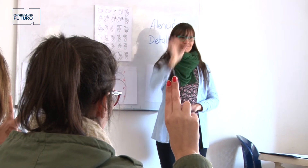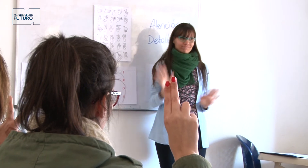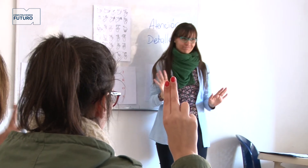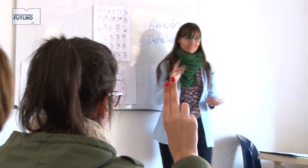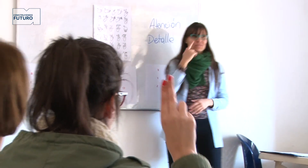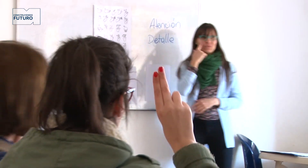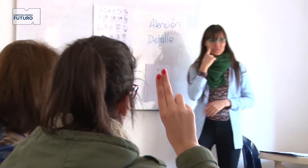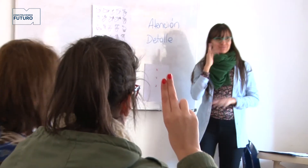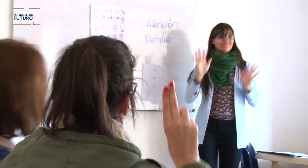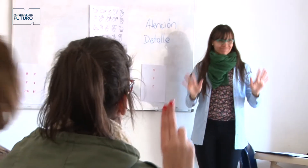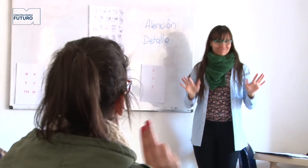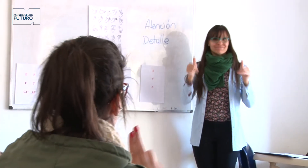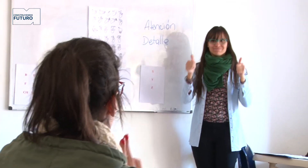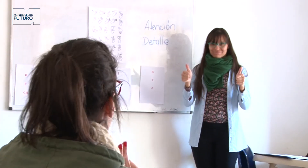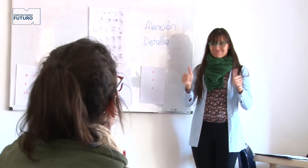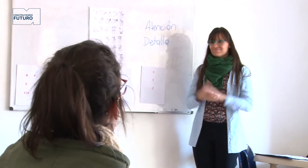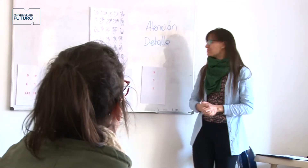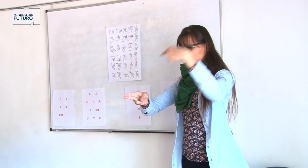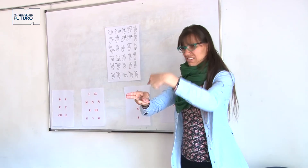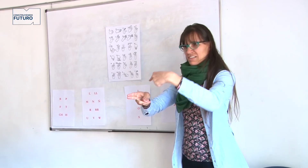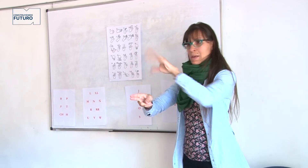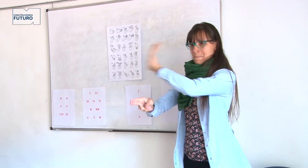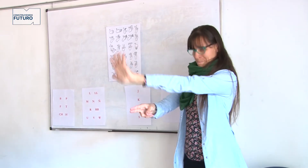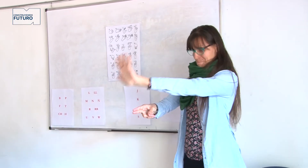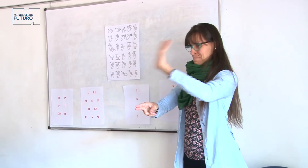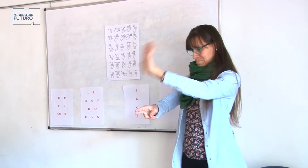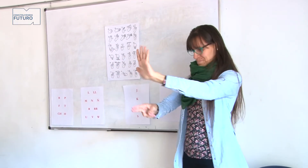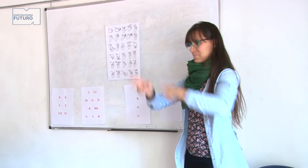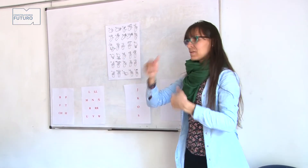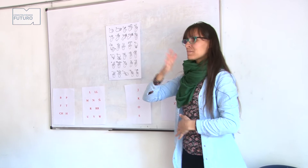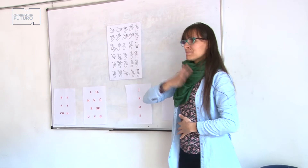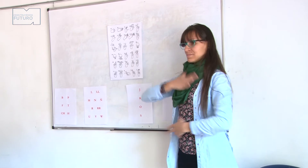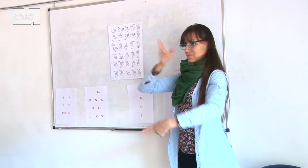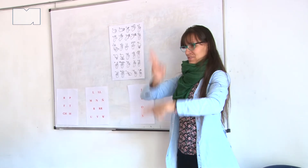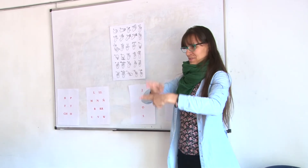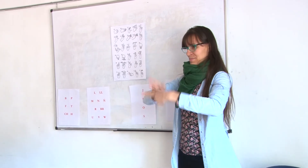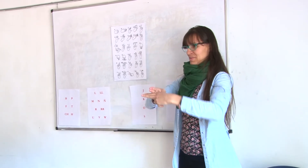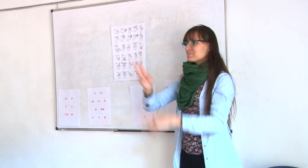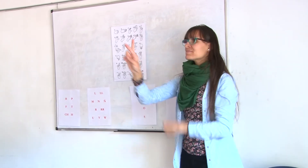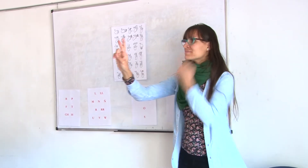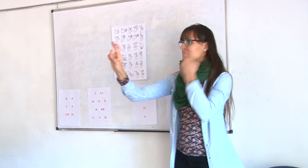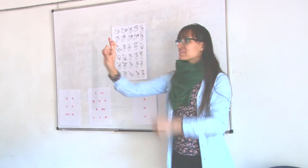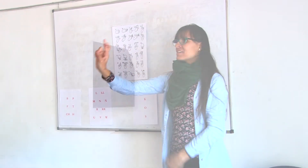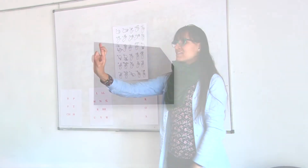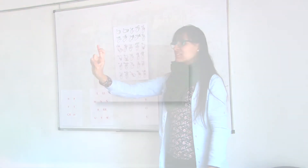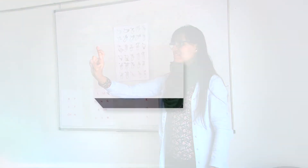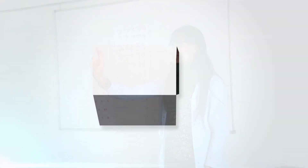talleres, de eventos, de inauguraciones en nuestra casa, el municipio de Punta del Este, es gratificante.